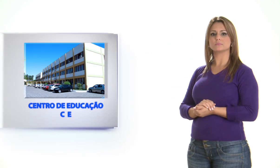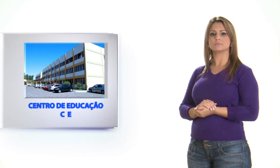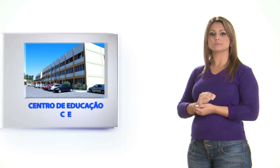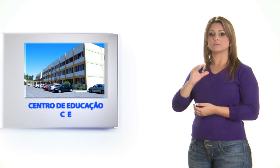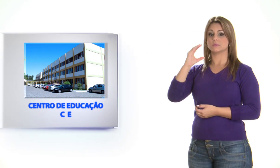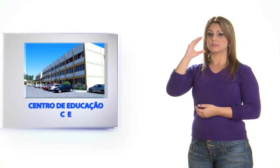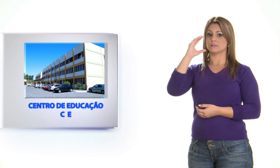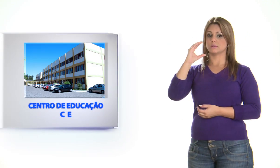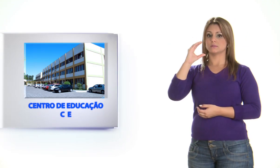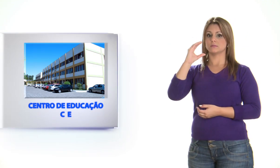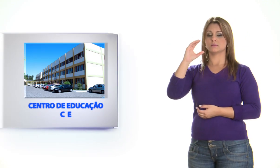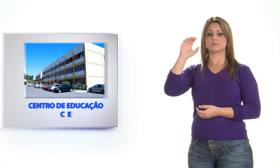C, E